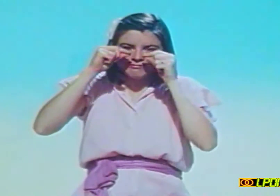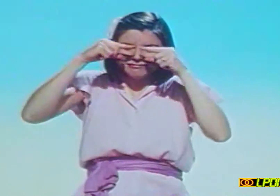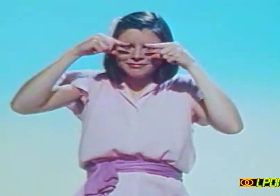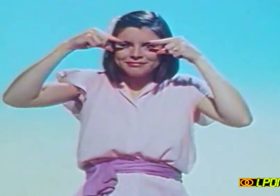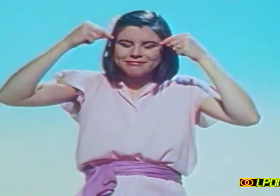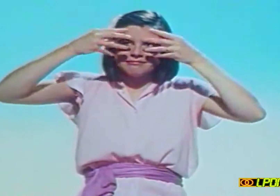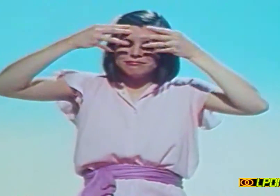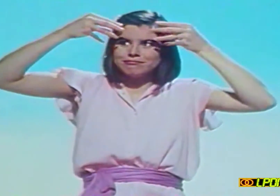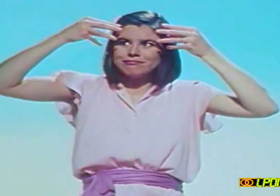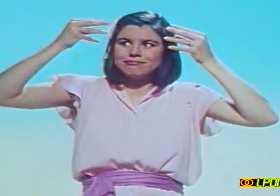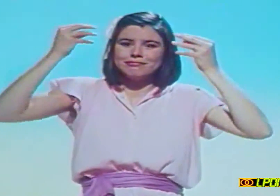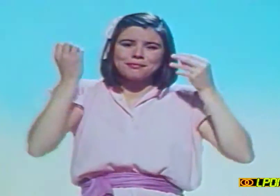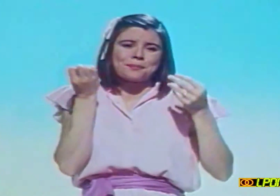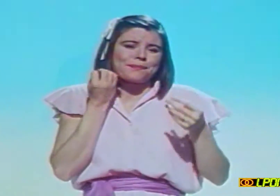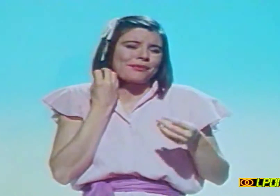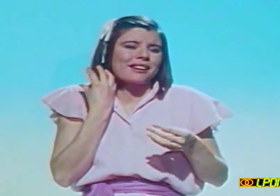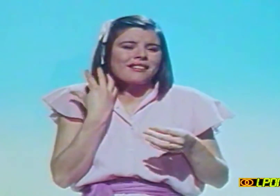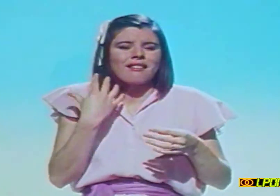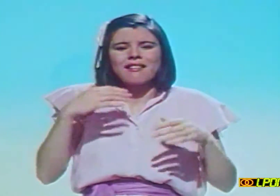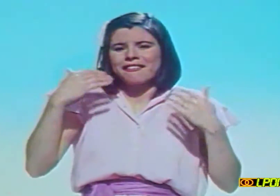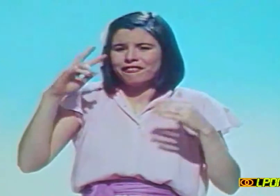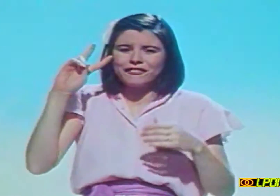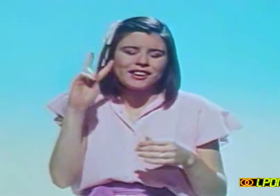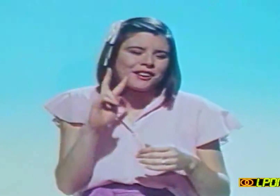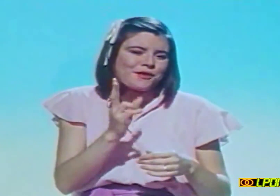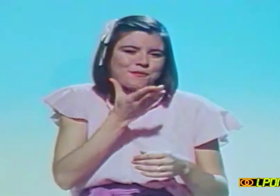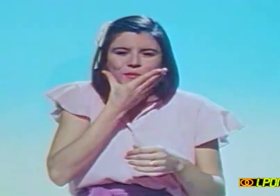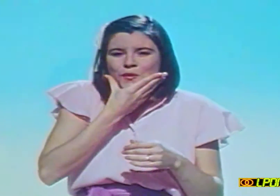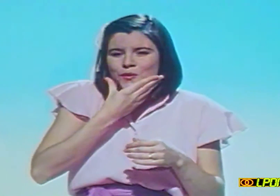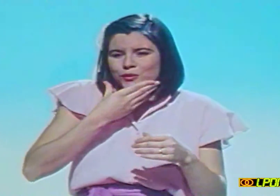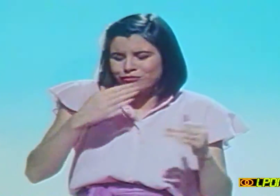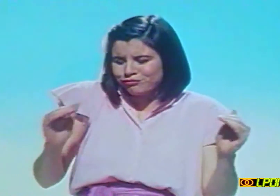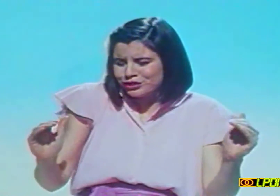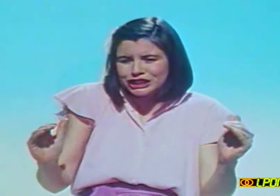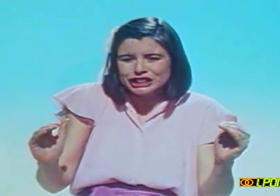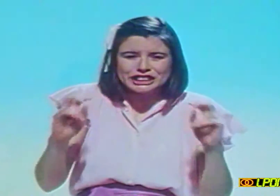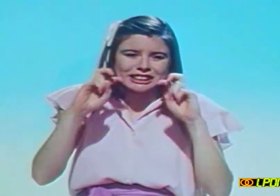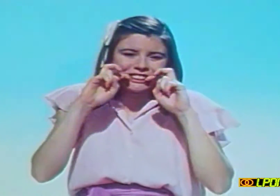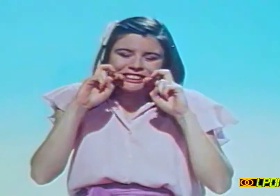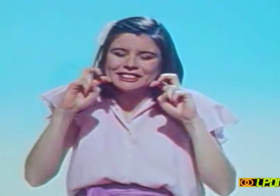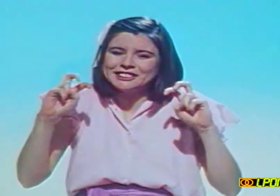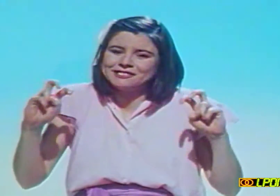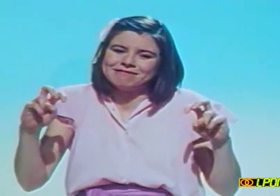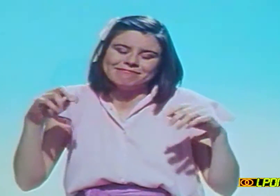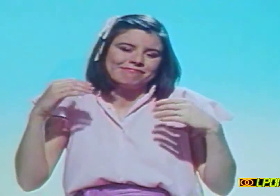A chaque oeil, il avait une grande tâche blanche. C'était vraiment un très beau petit tigre,